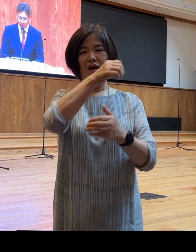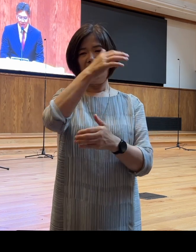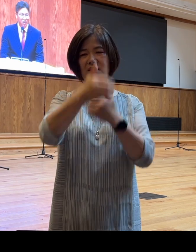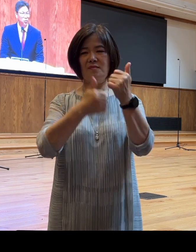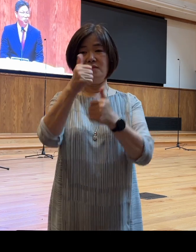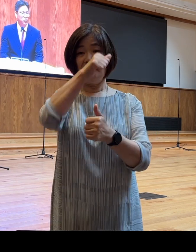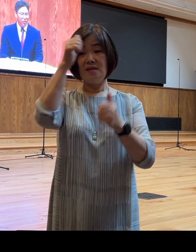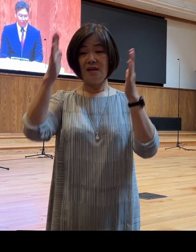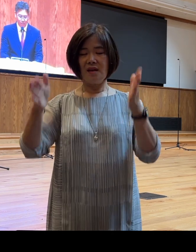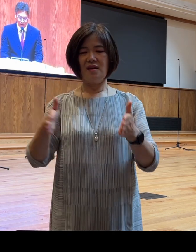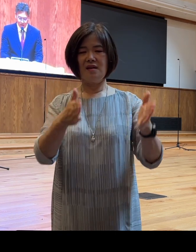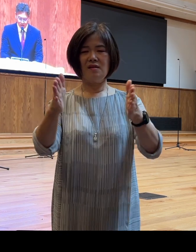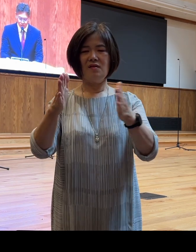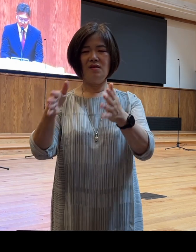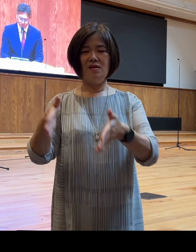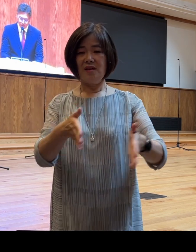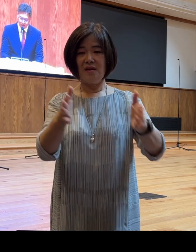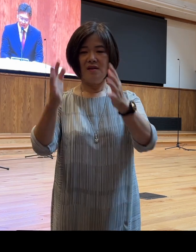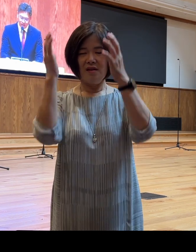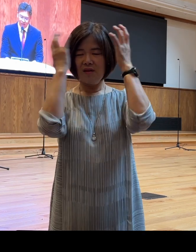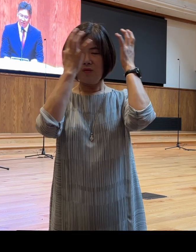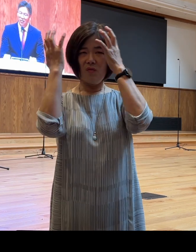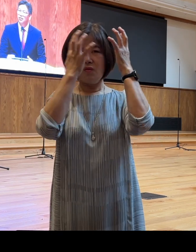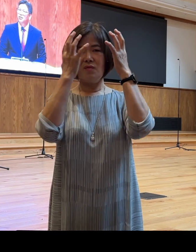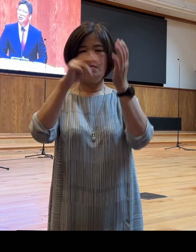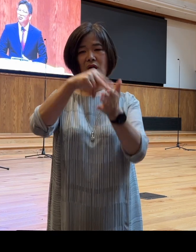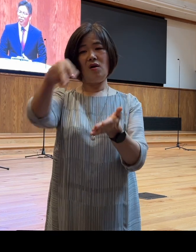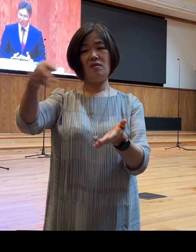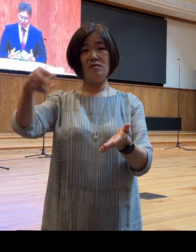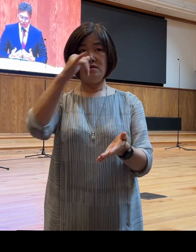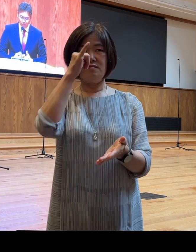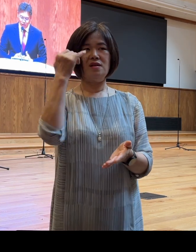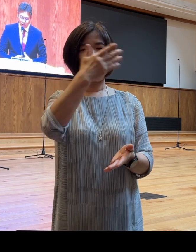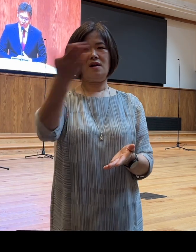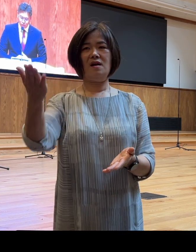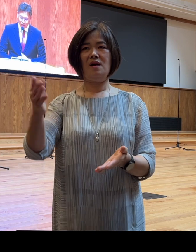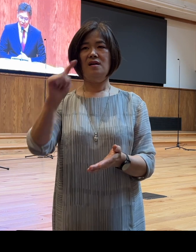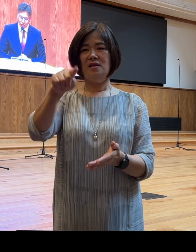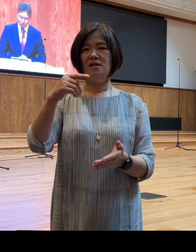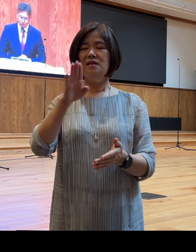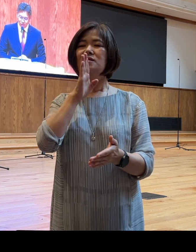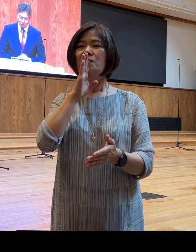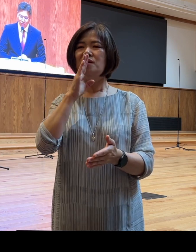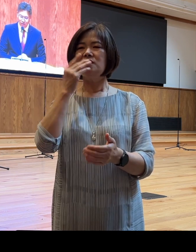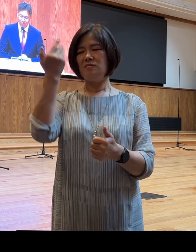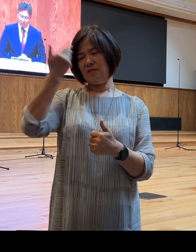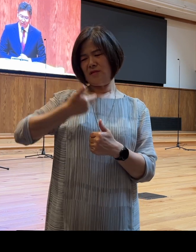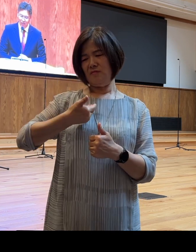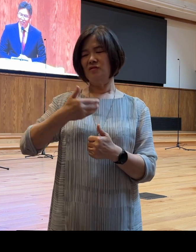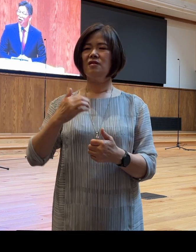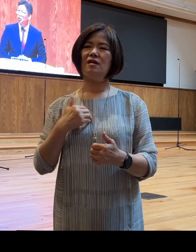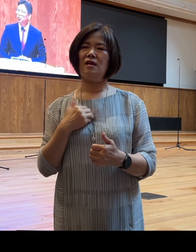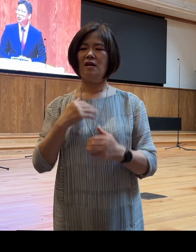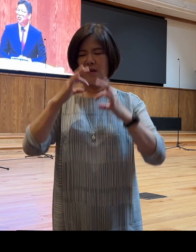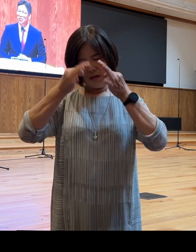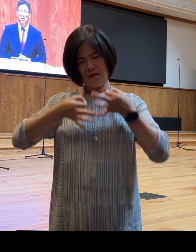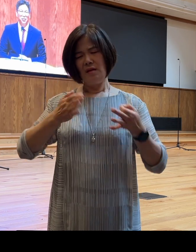잃고 방황하고 계십니까? 저는 이 질문을 스스로에게 던지면서 씨름했습니다 저에게도 인생에 많은